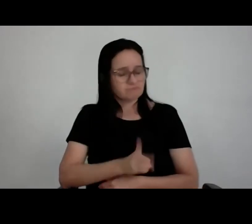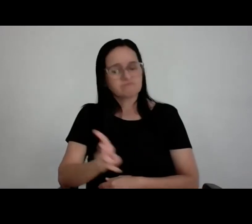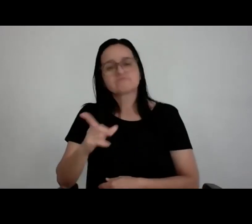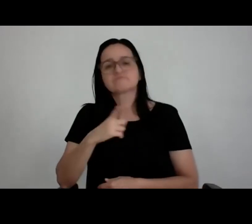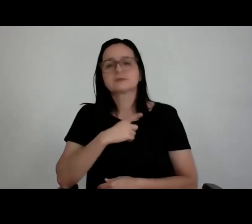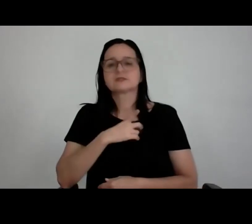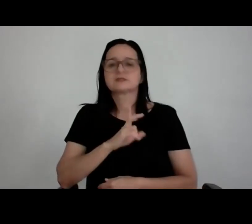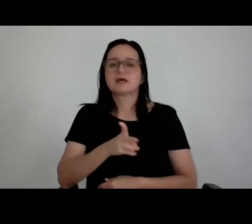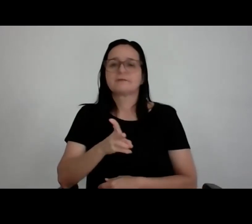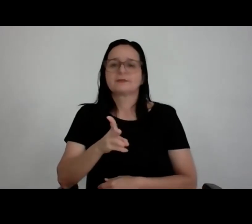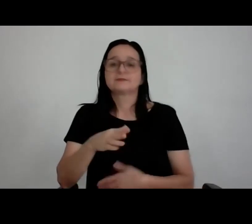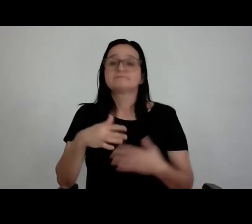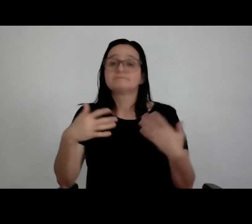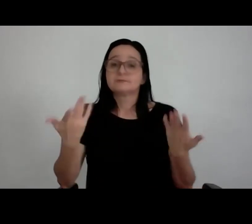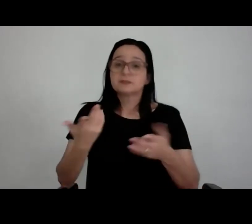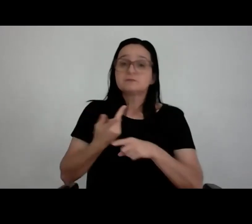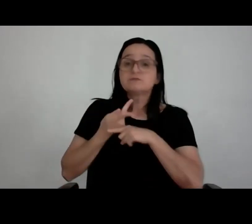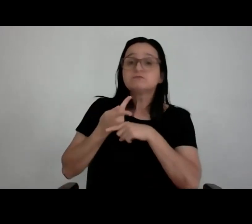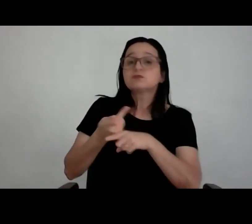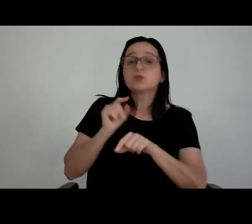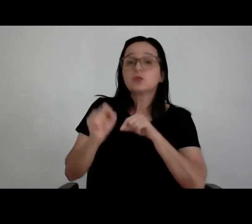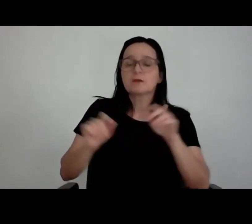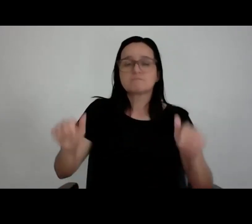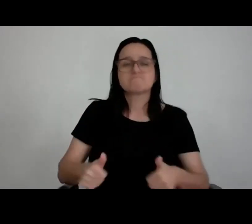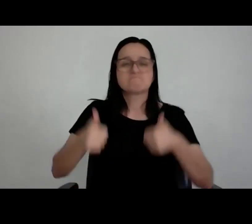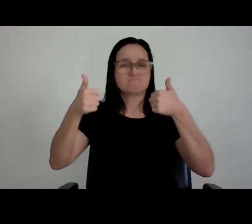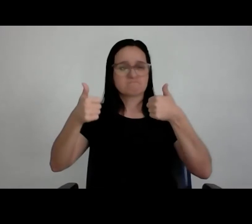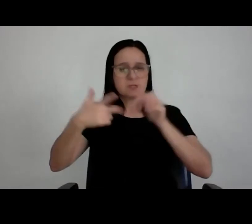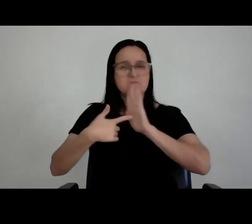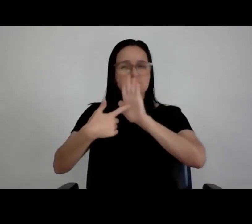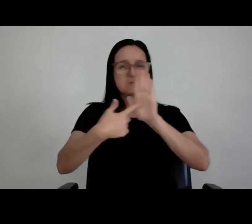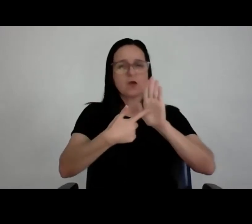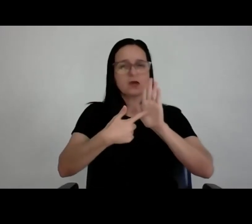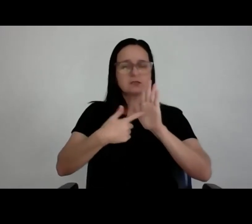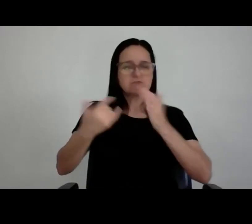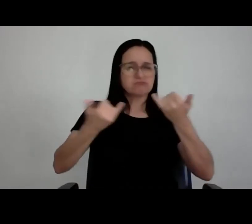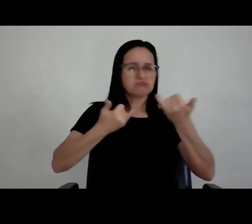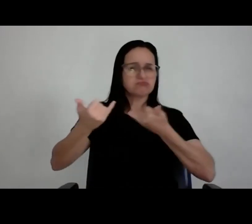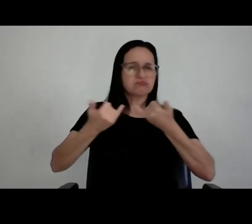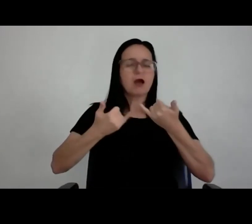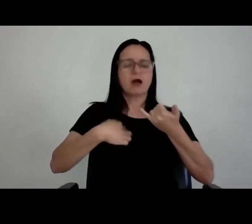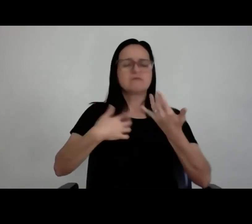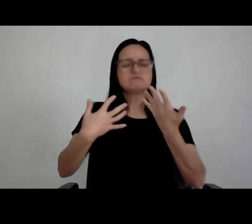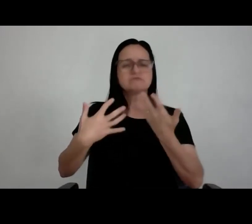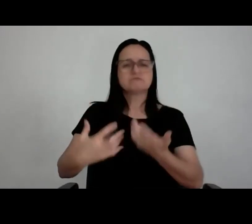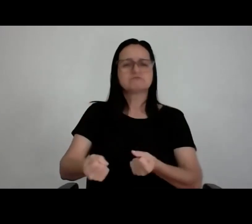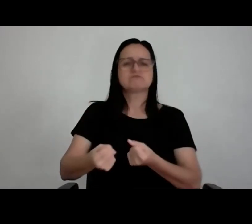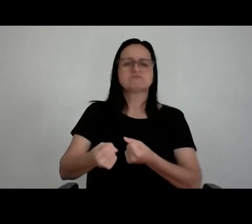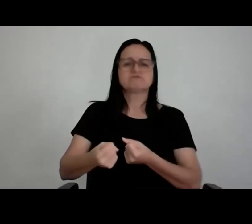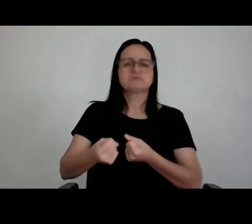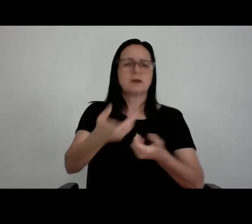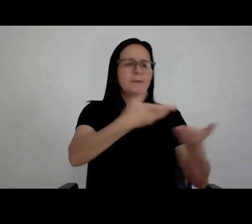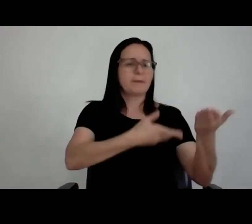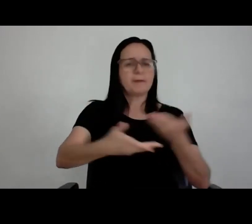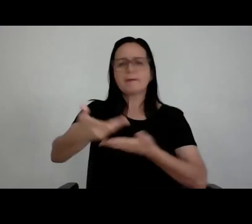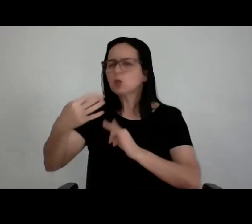busca pela qualidade está em cima disso, ouvir crítica, ouvir todos os envolvidos, do leigo